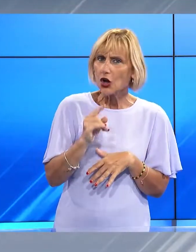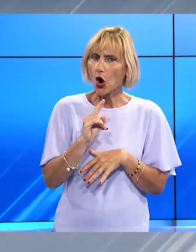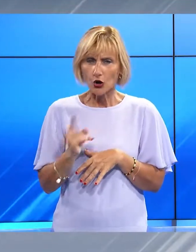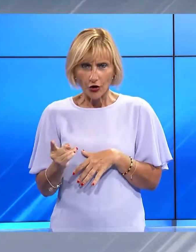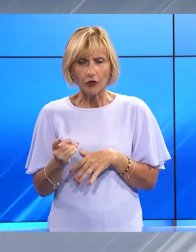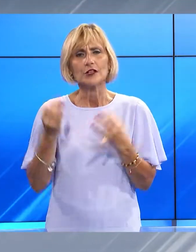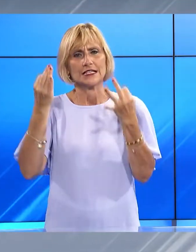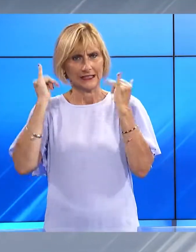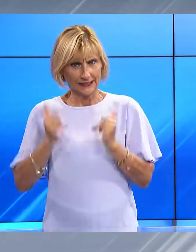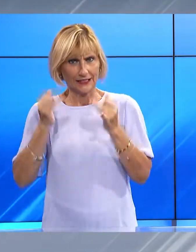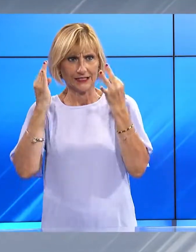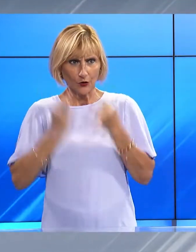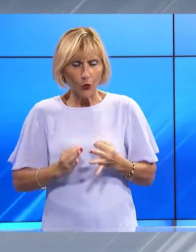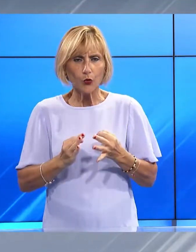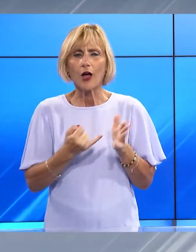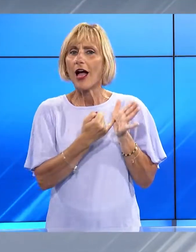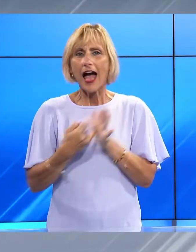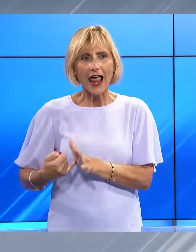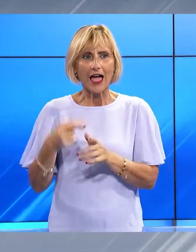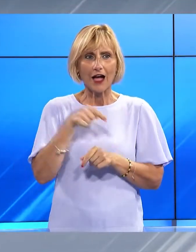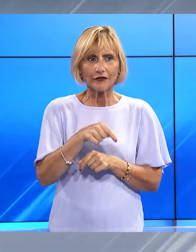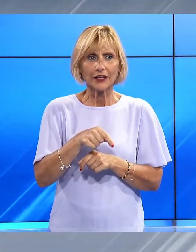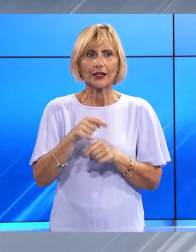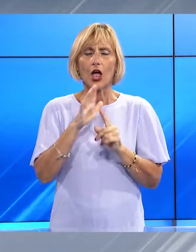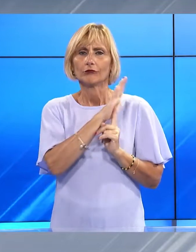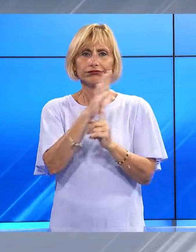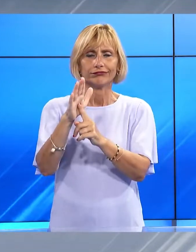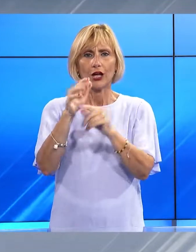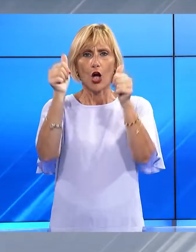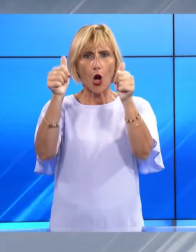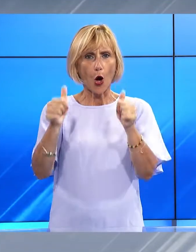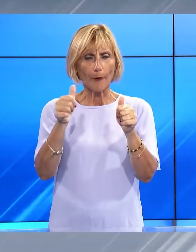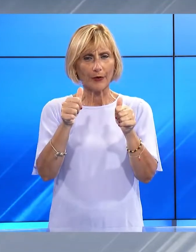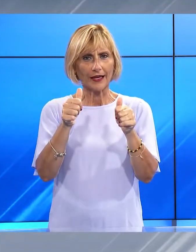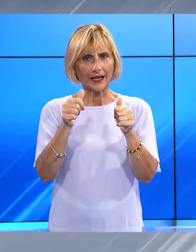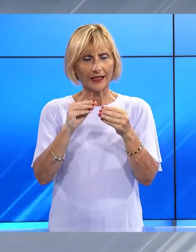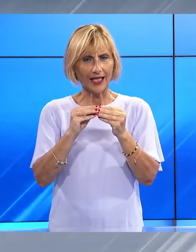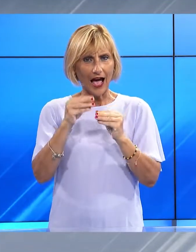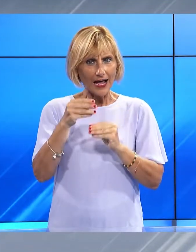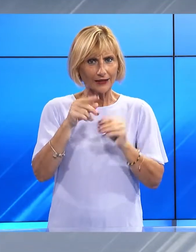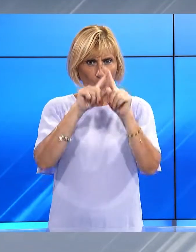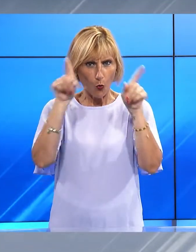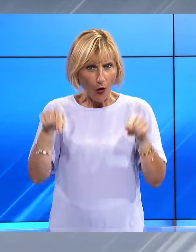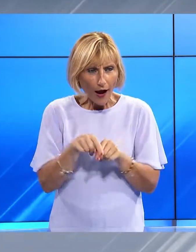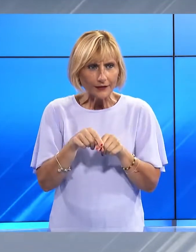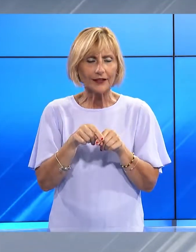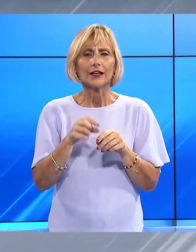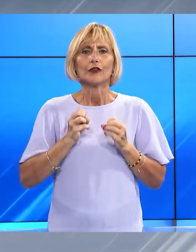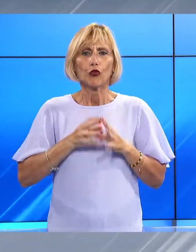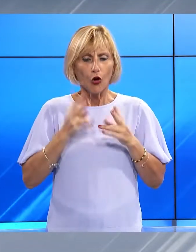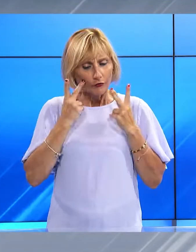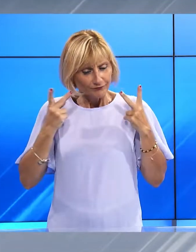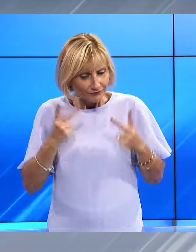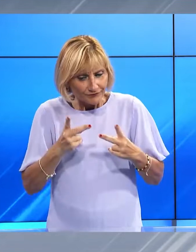pomeriggio barghigiano, tante piccole e grandi opere d'arte, volti distesi di persone, volontari e ospiti, riunite intorno ad un tavolo a ridere e